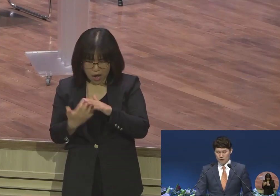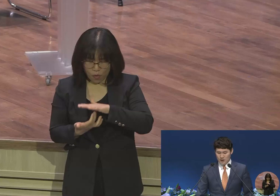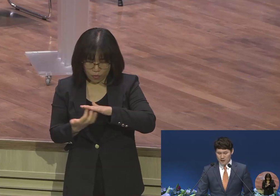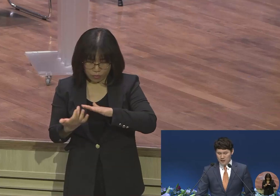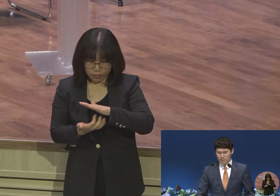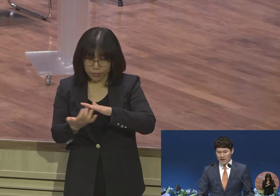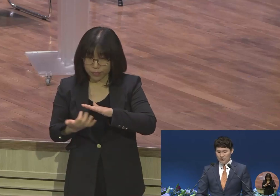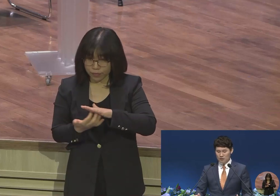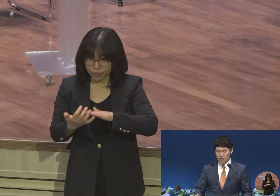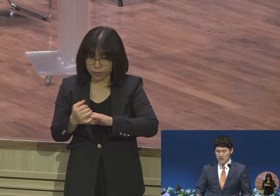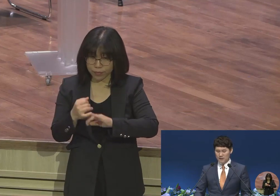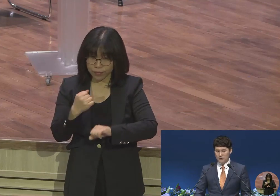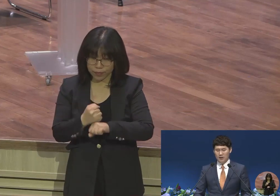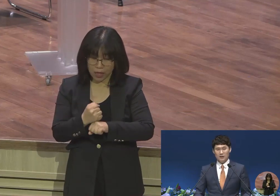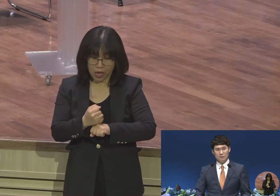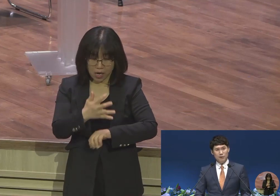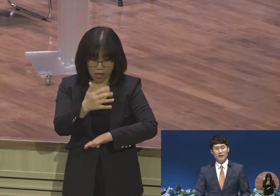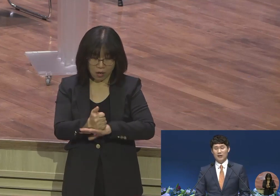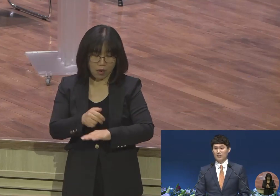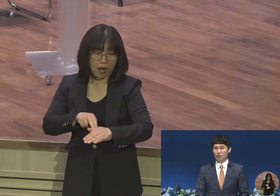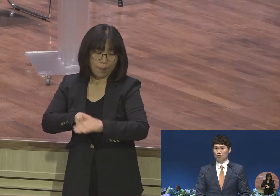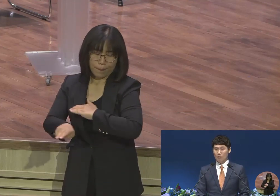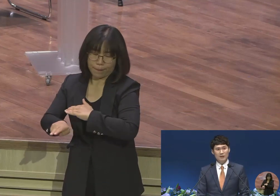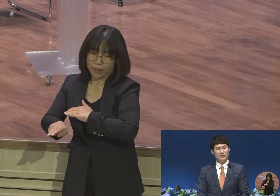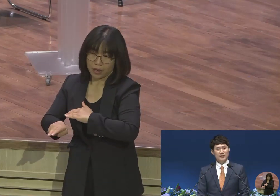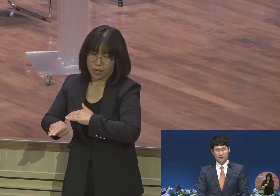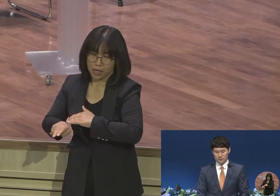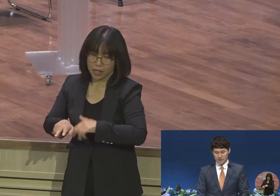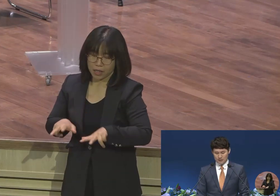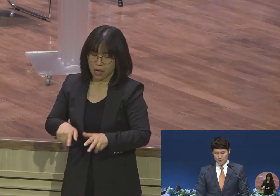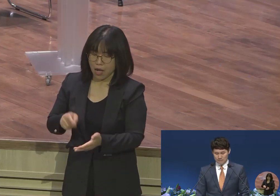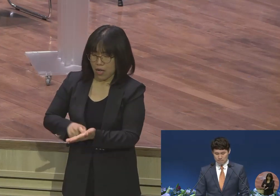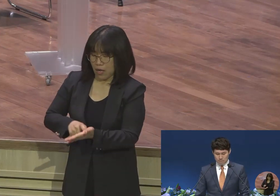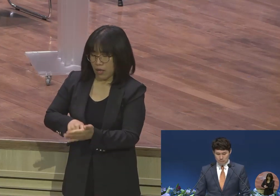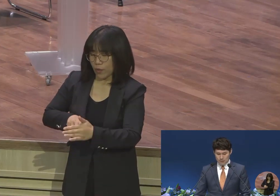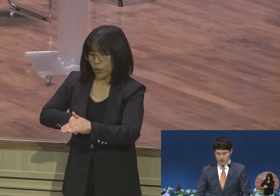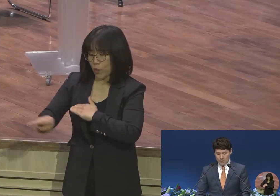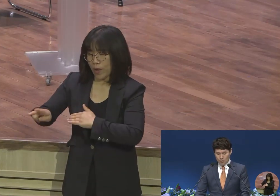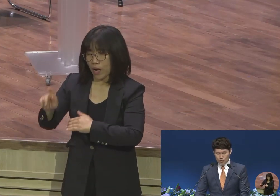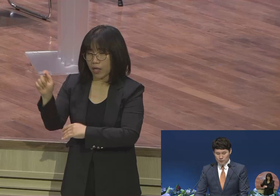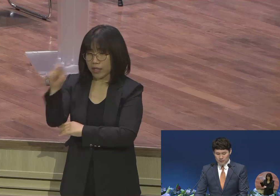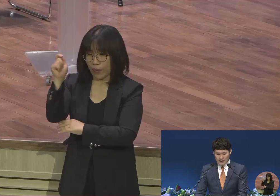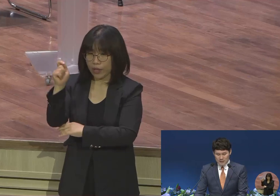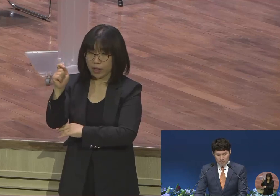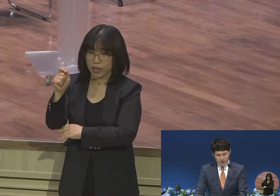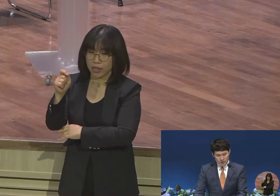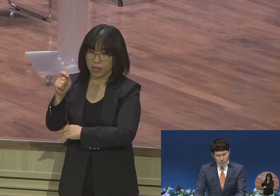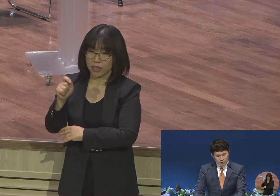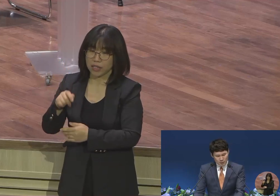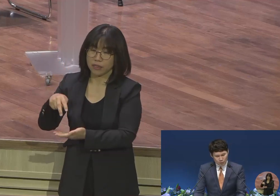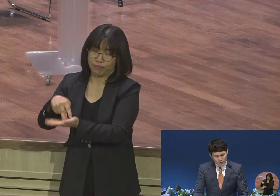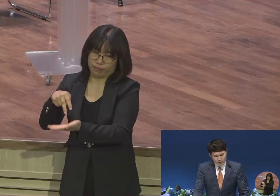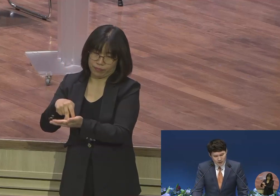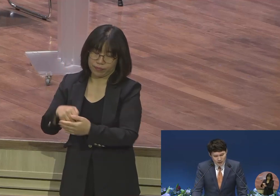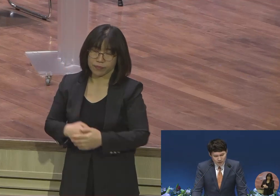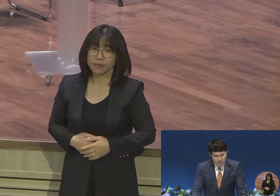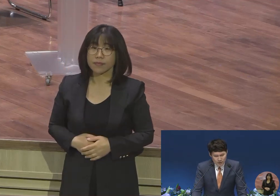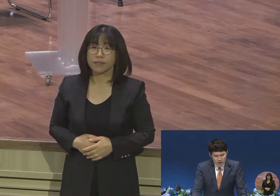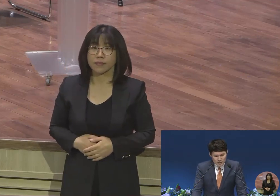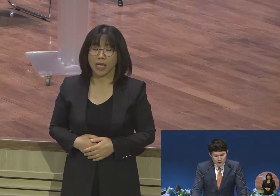그 반역을 피해서 급하게 도망을 치게 됐습니다 오늘 10편 42편 10절에 보면 내 뼈를 찌르는